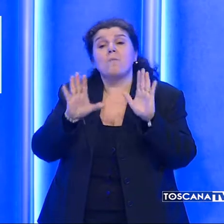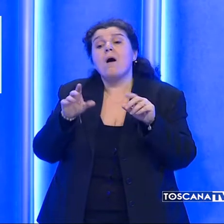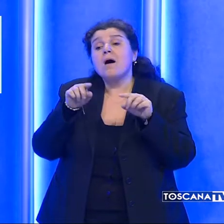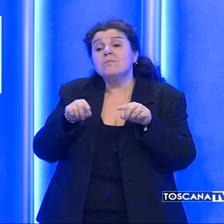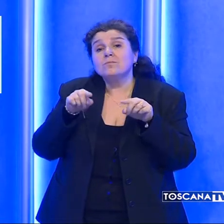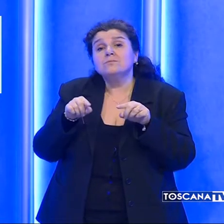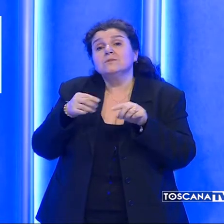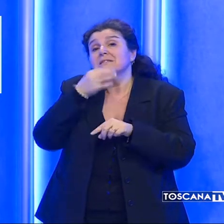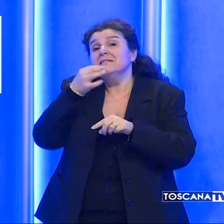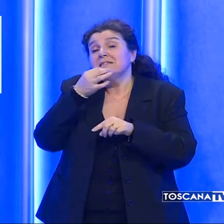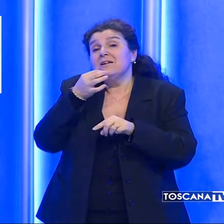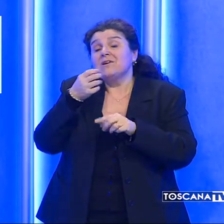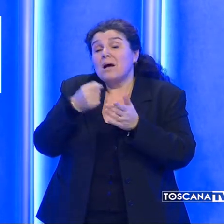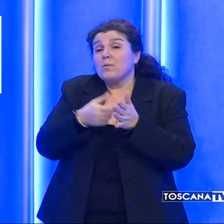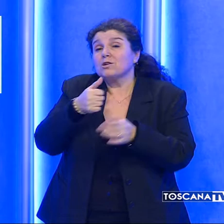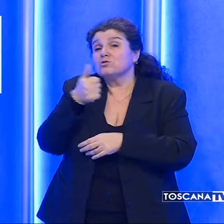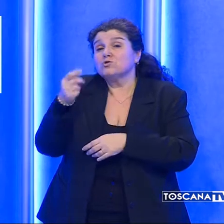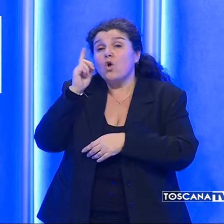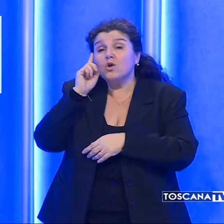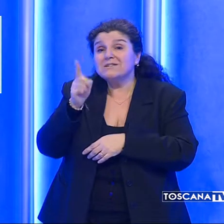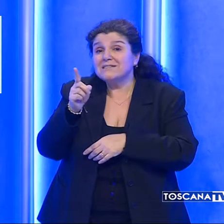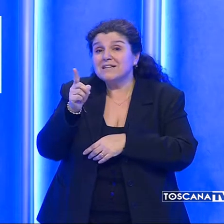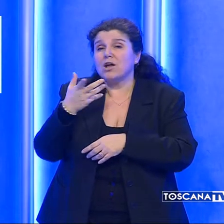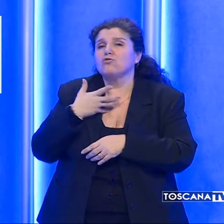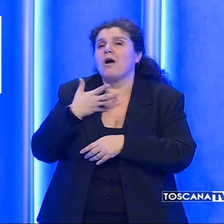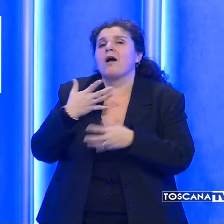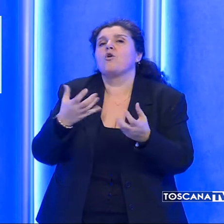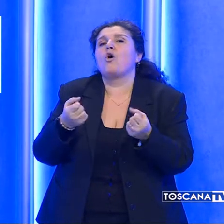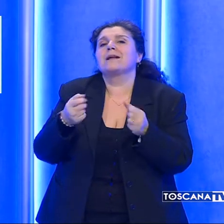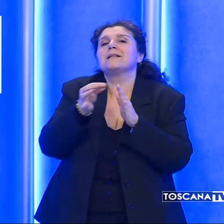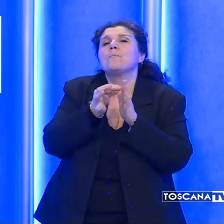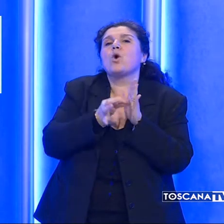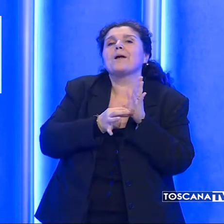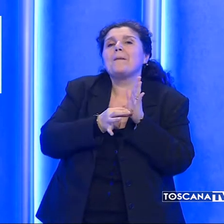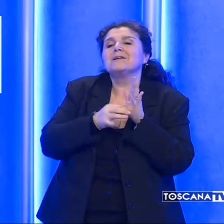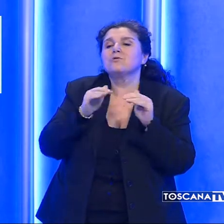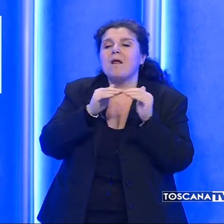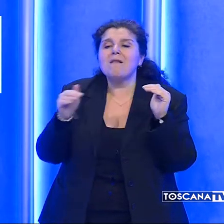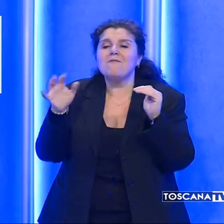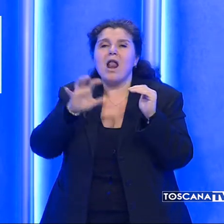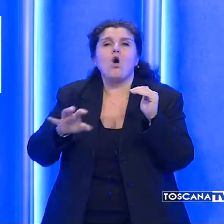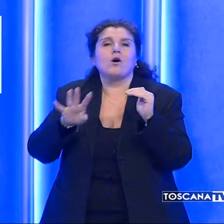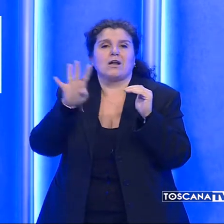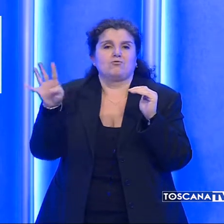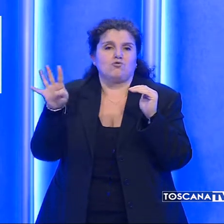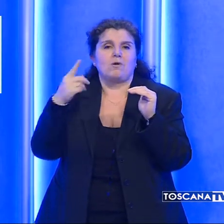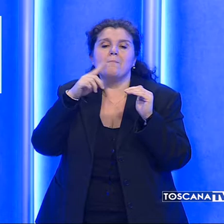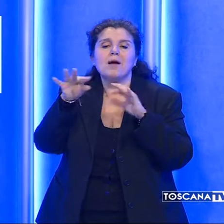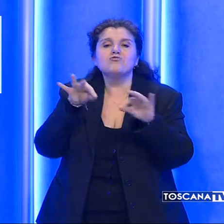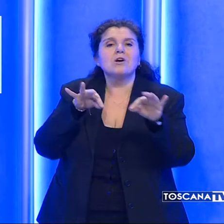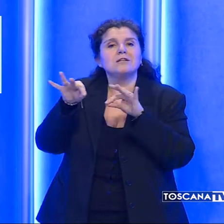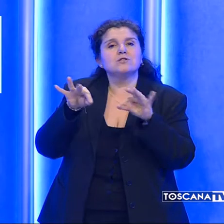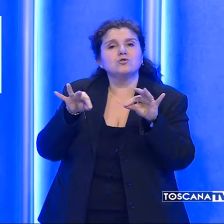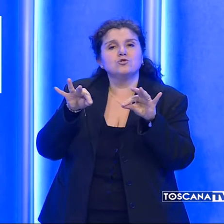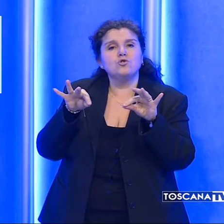ha senso soltanto a fronte di una concreta programmazione a livello regionale per la gestione